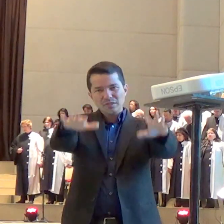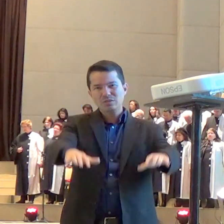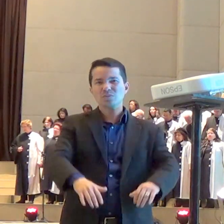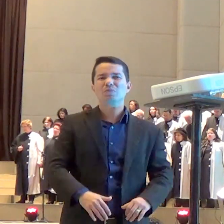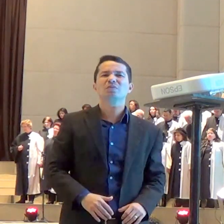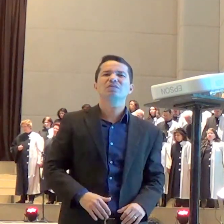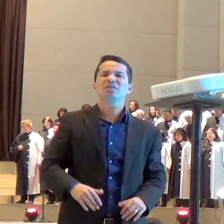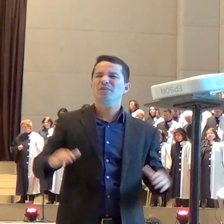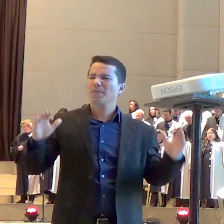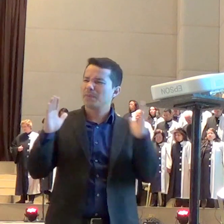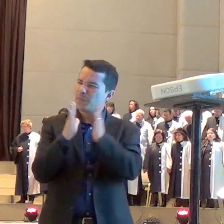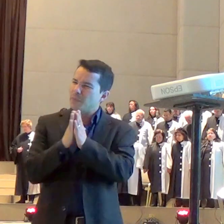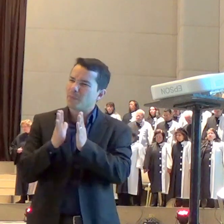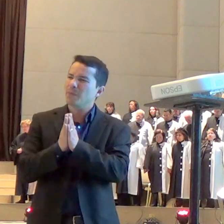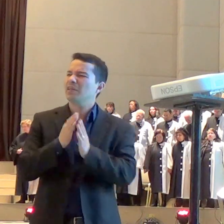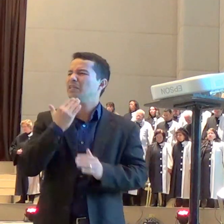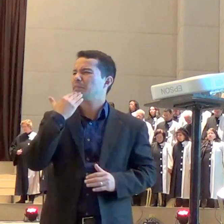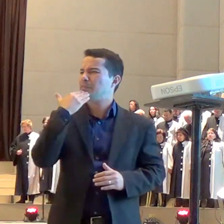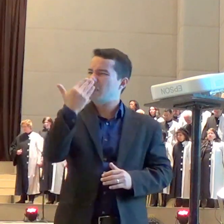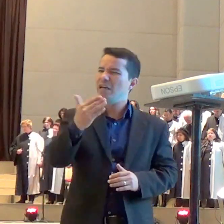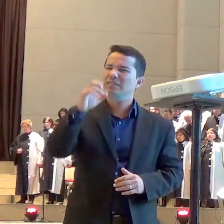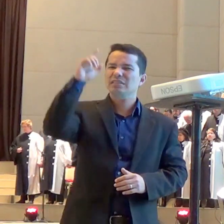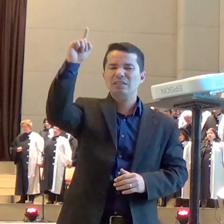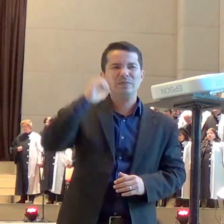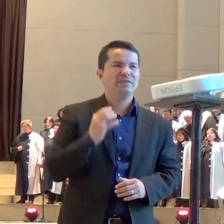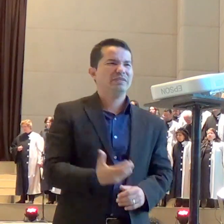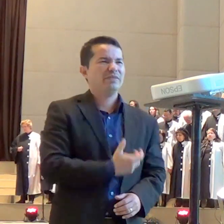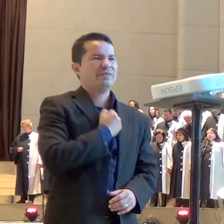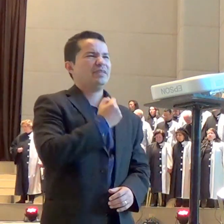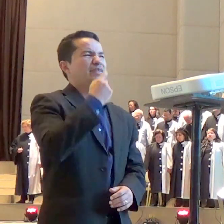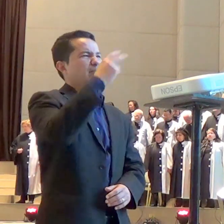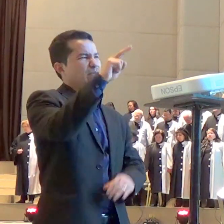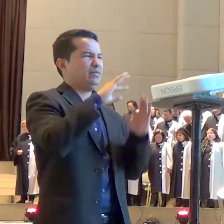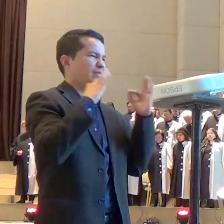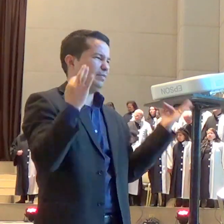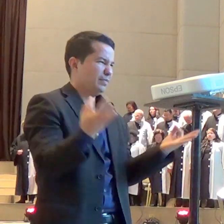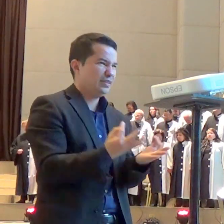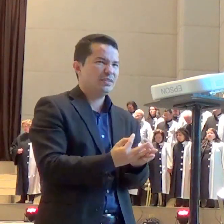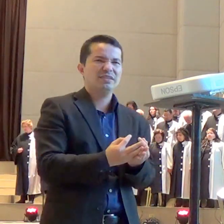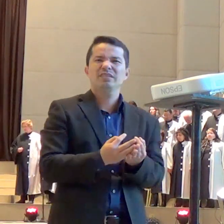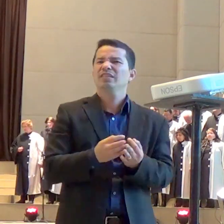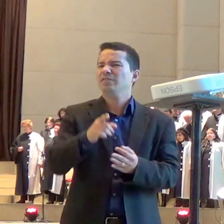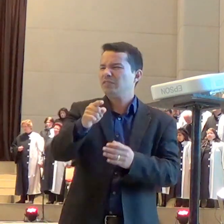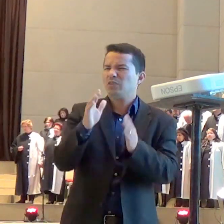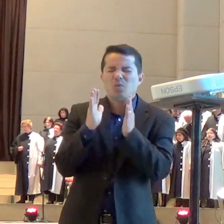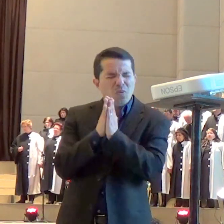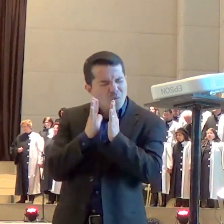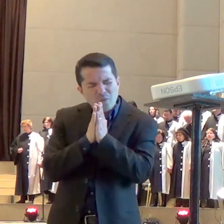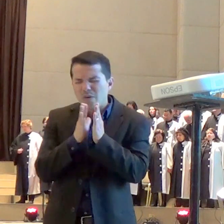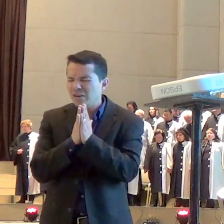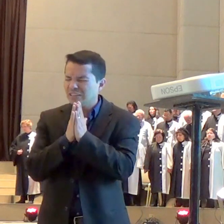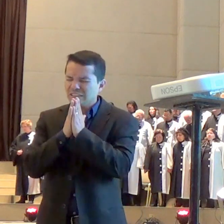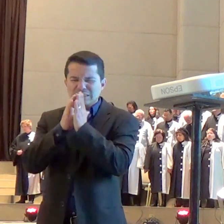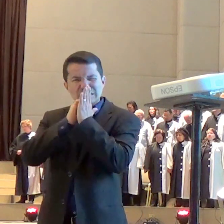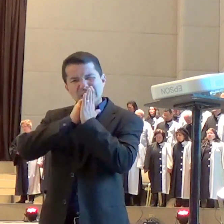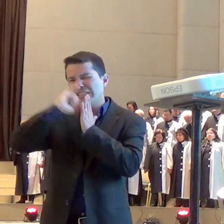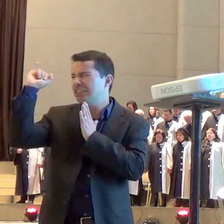prepara o caminho leva a cura Senhor clama porque a gente não consegue